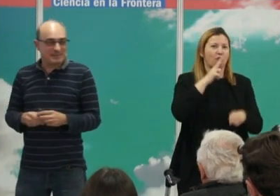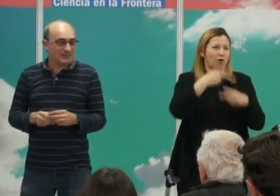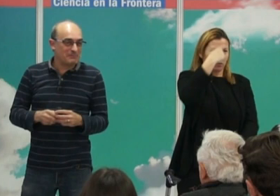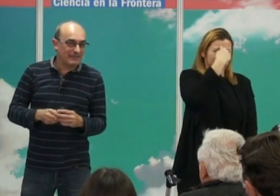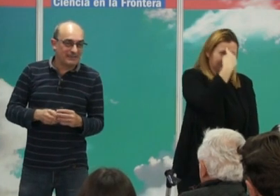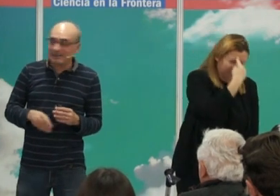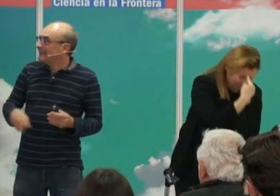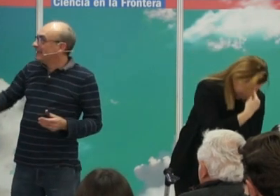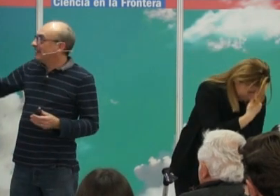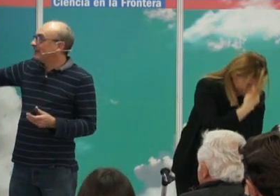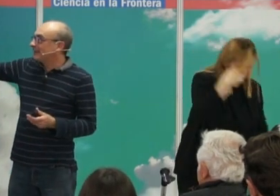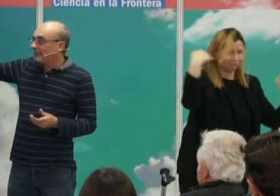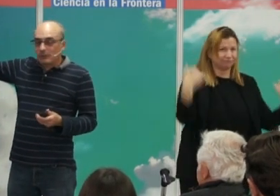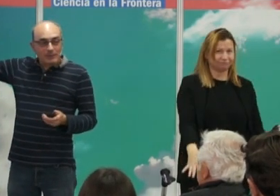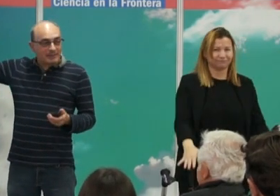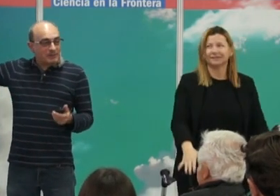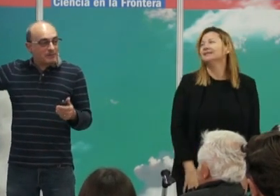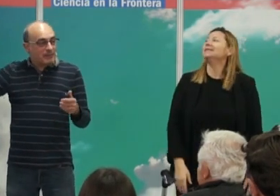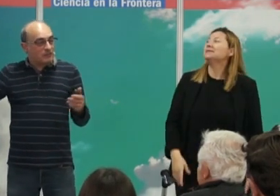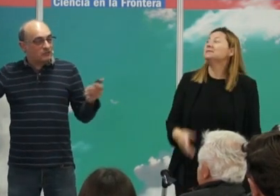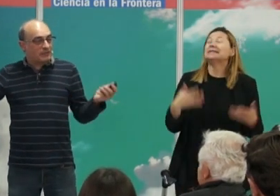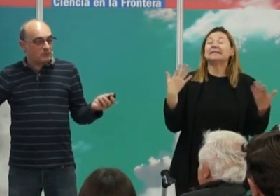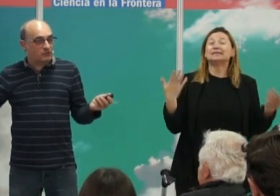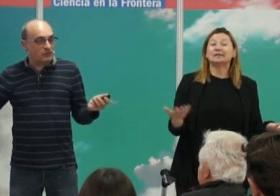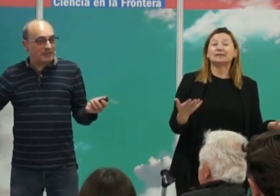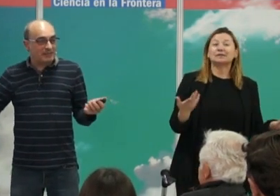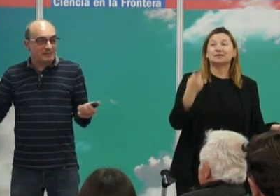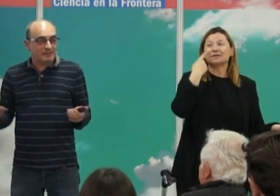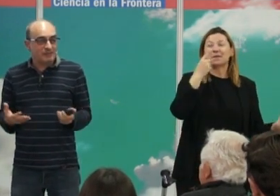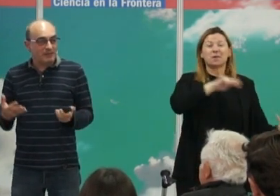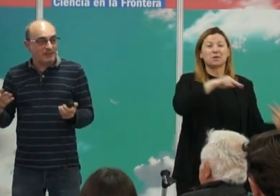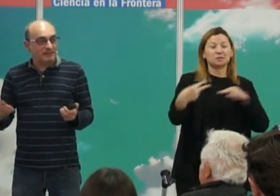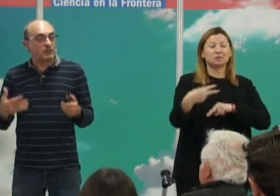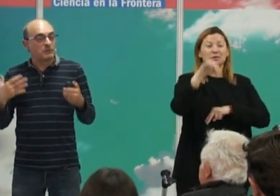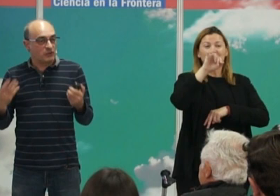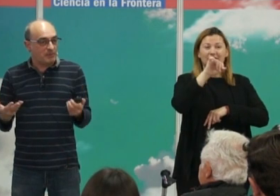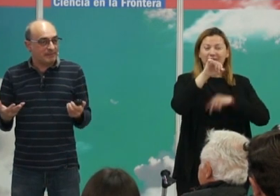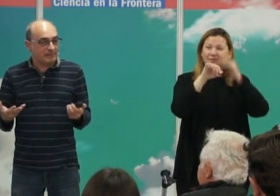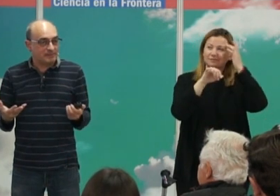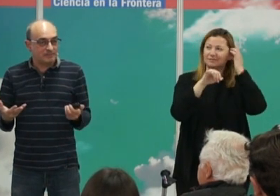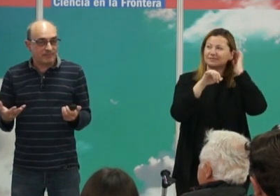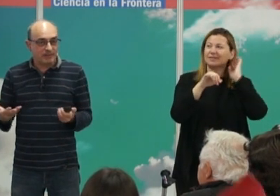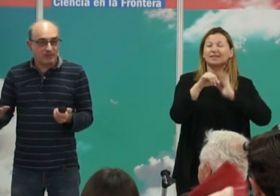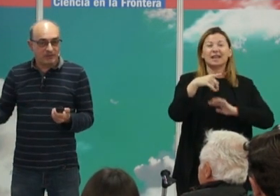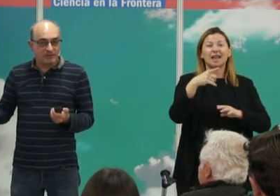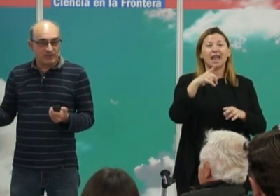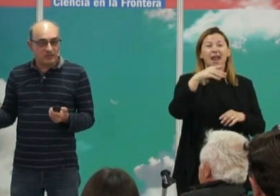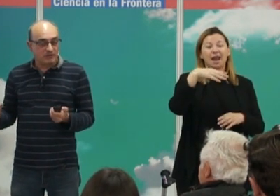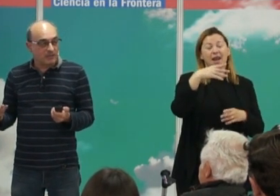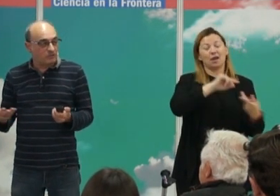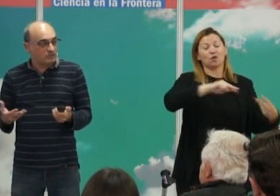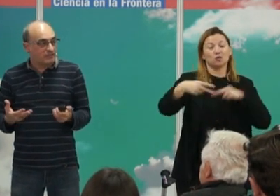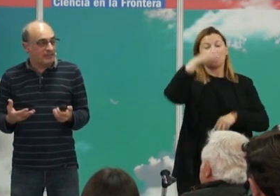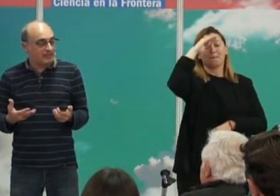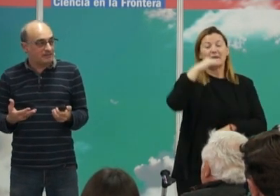debe ser complicado entonces ¿qué ocurre cuando miramos el cromosoma ahí? nuevamente el cromosoma paterno lo que nos